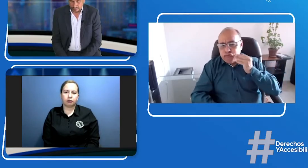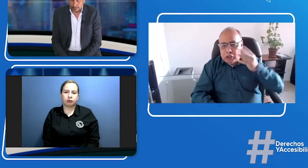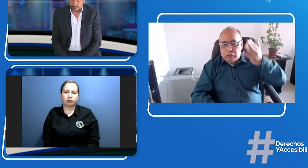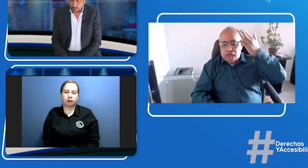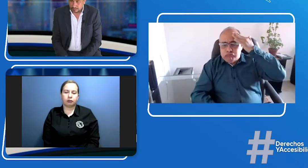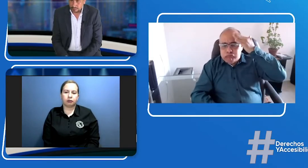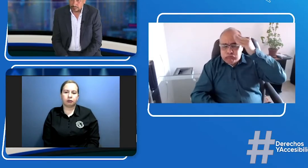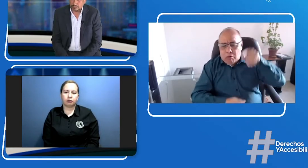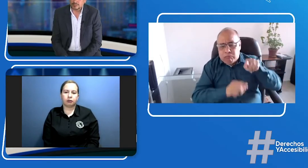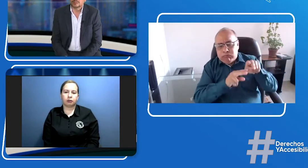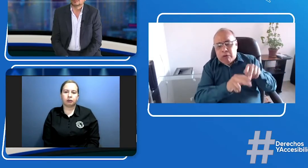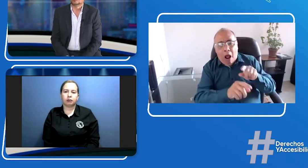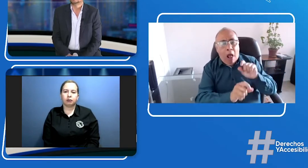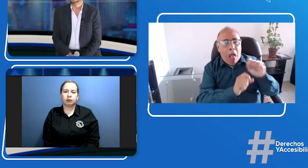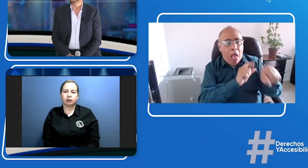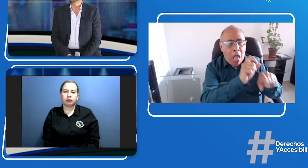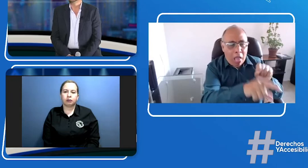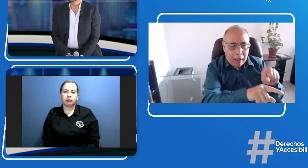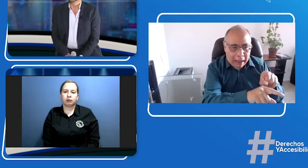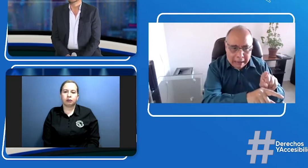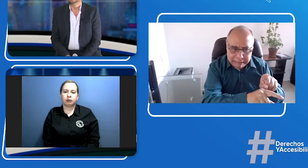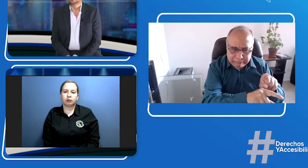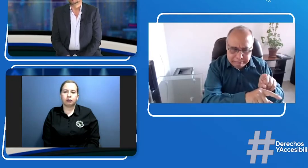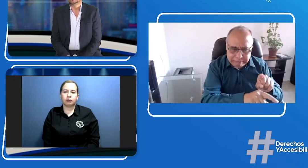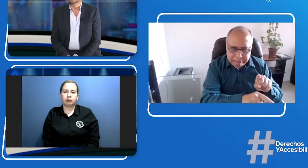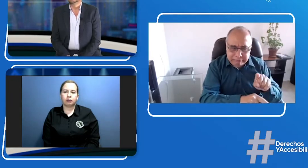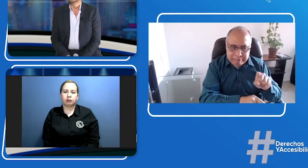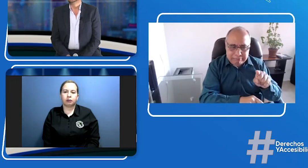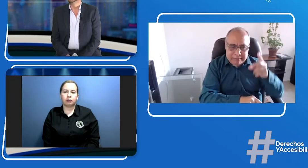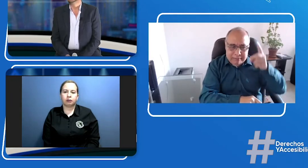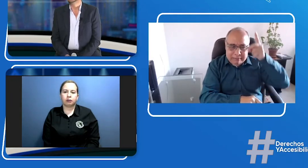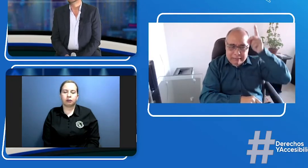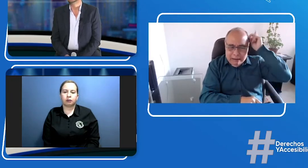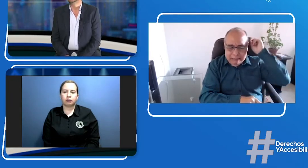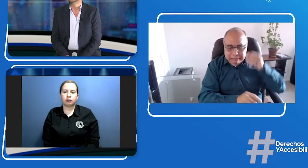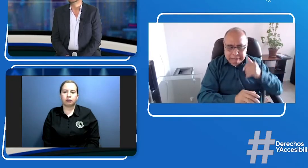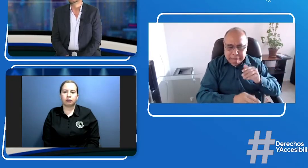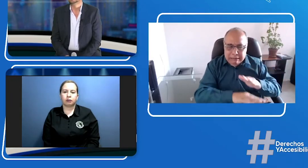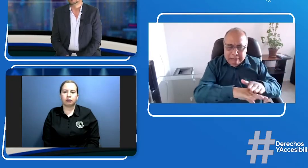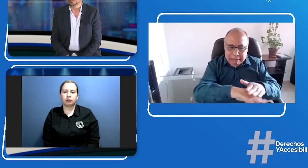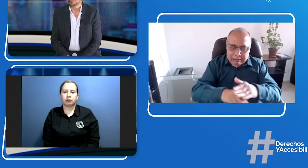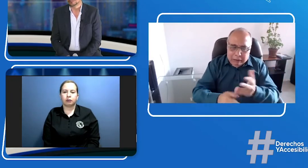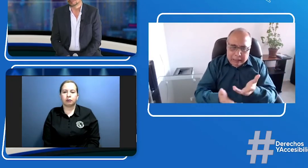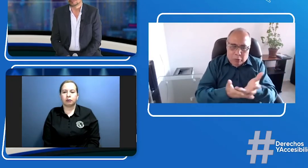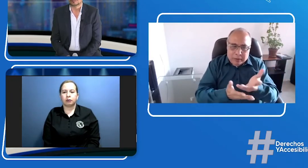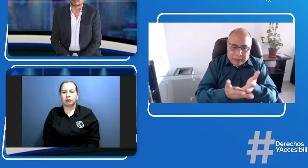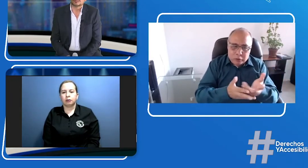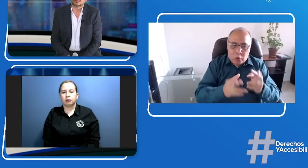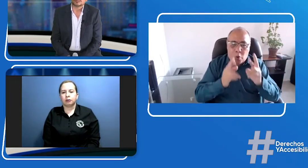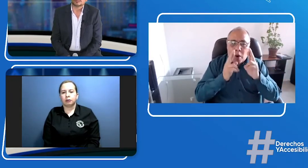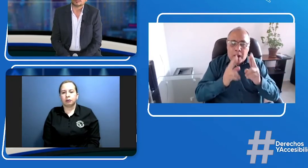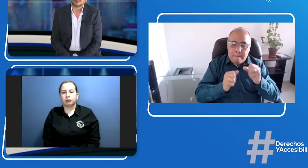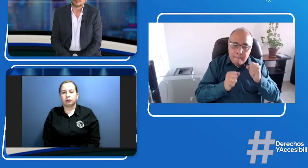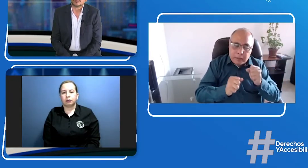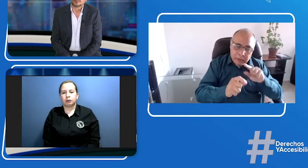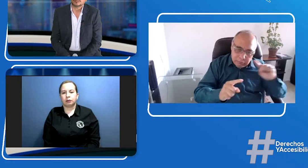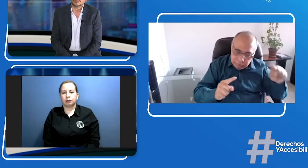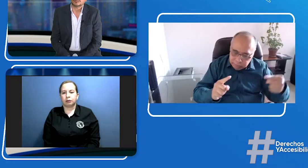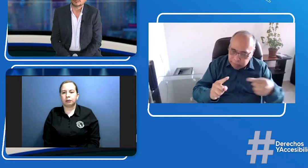también se traen como expertos entre comillas a intérpretes de lengua de señas así que danielo